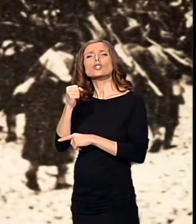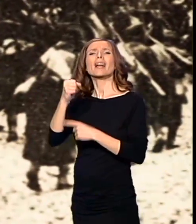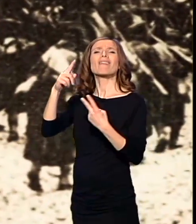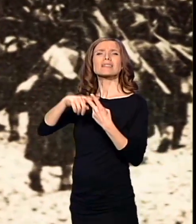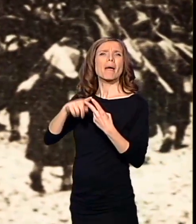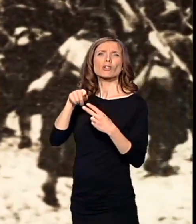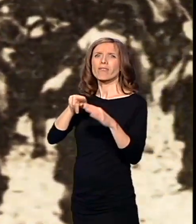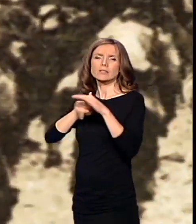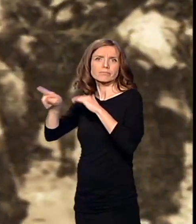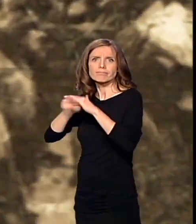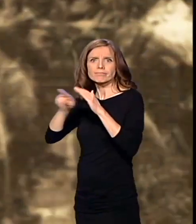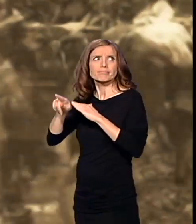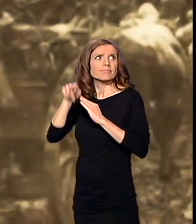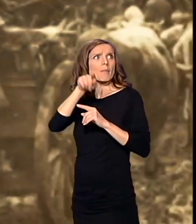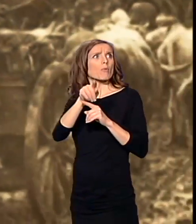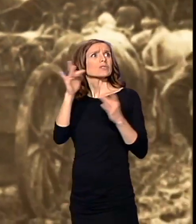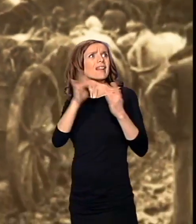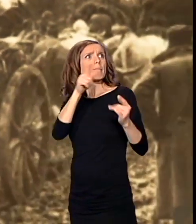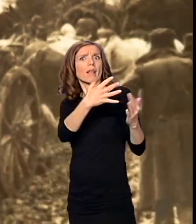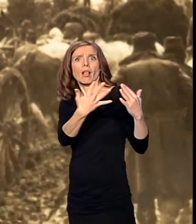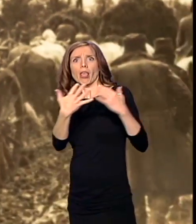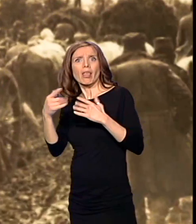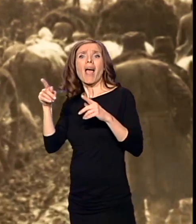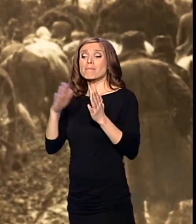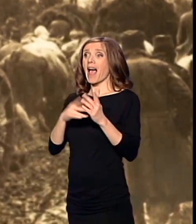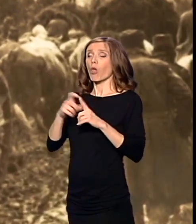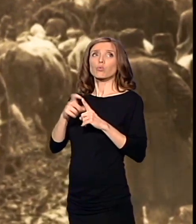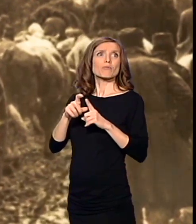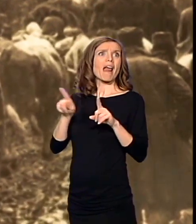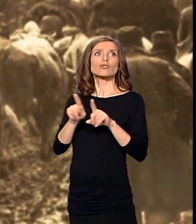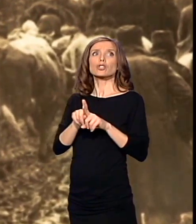nadjerućim neprijateljem i Mihajlo Dušmanić odlučuje da napusti dom.